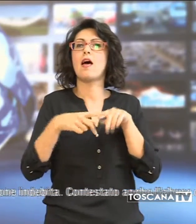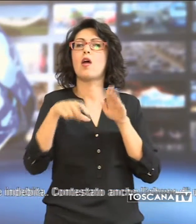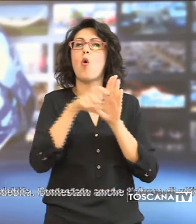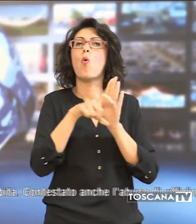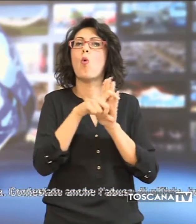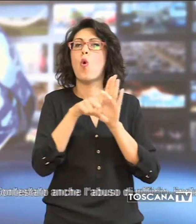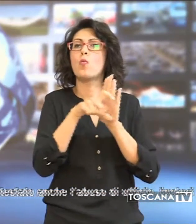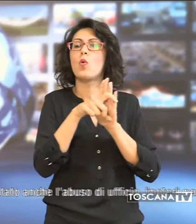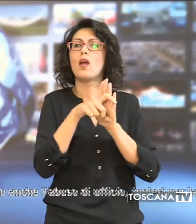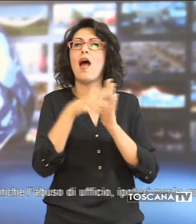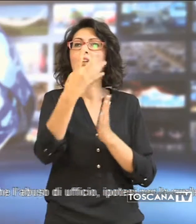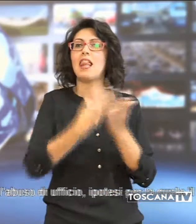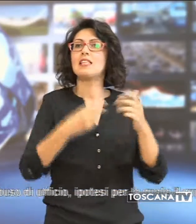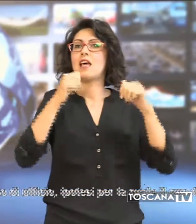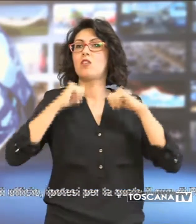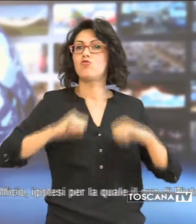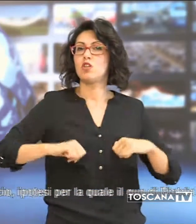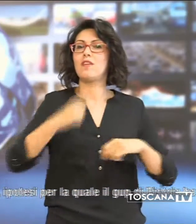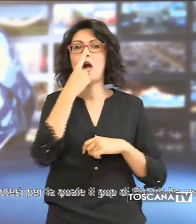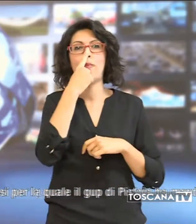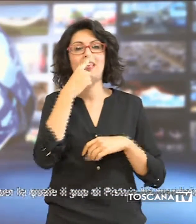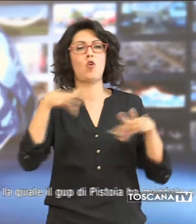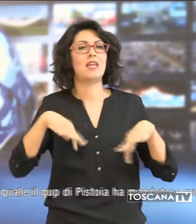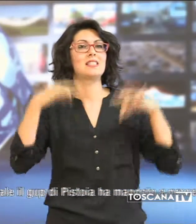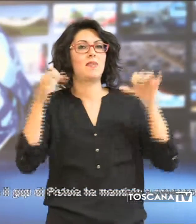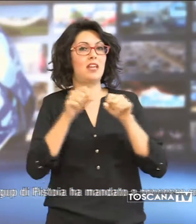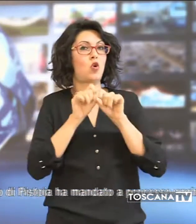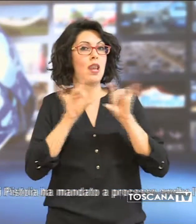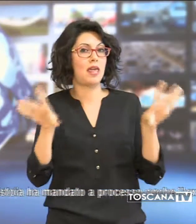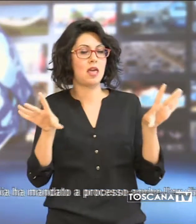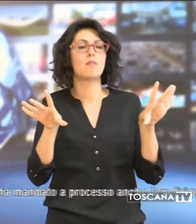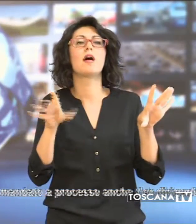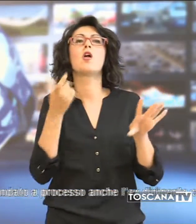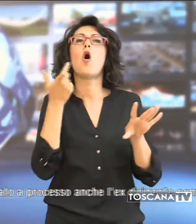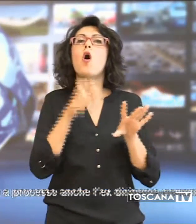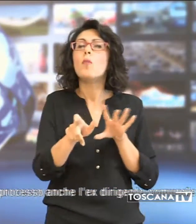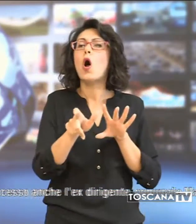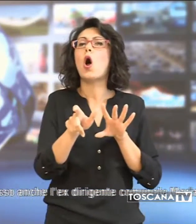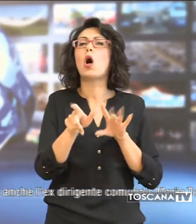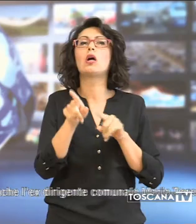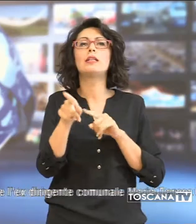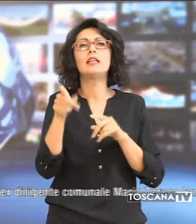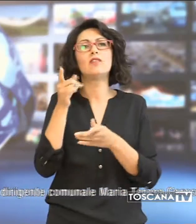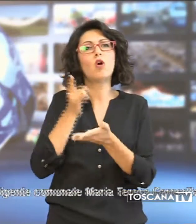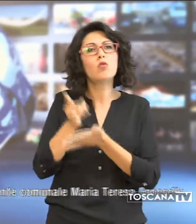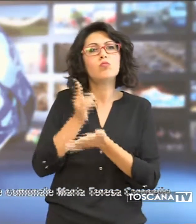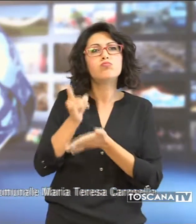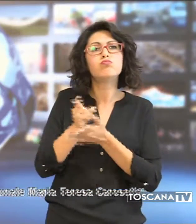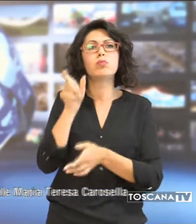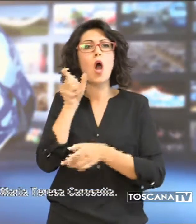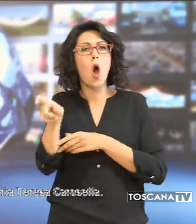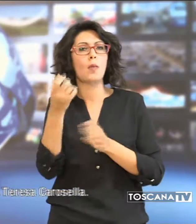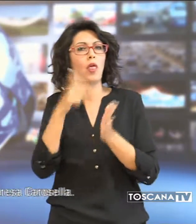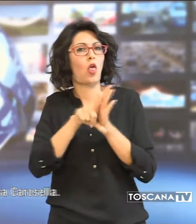Pistoia Spirito Libero, con le accuse di concussione e induzione indebita.